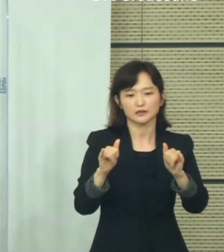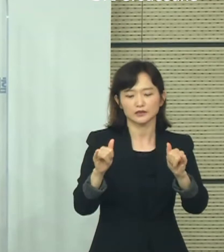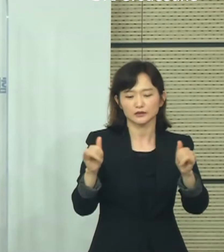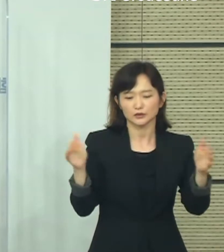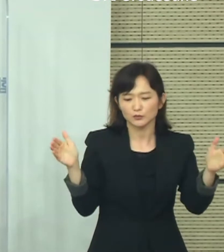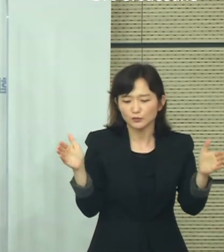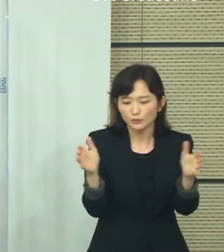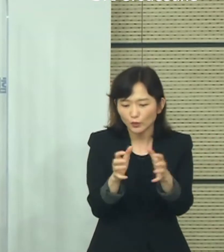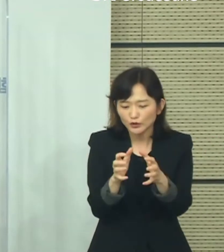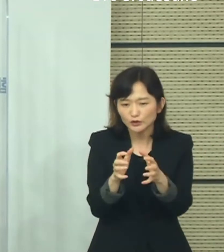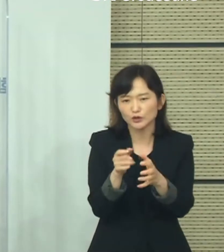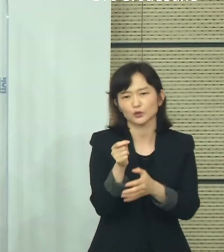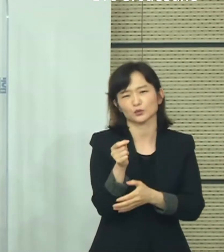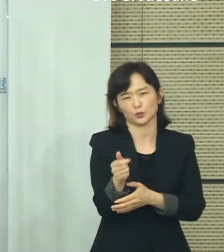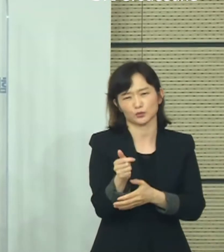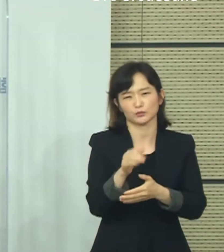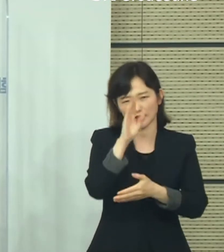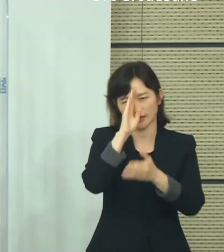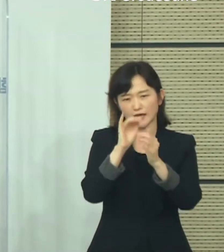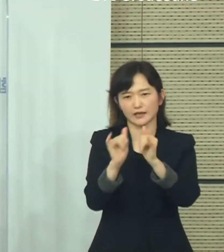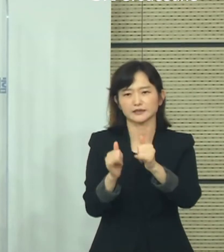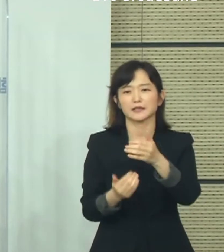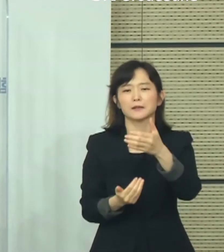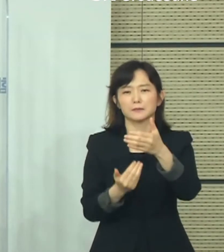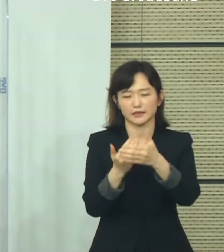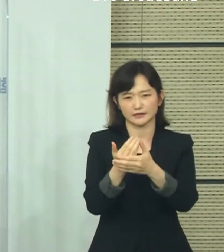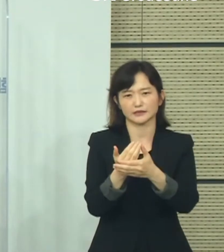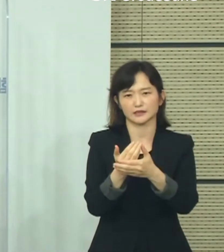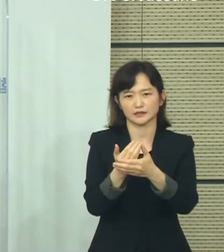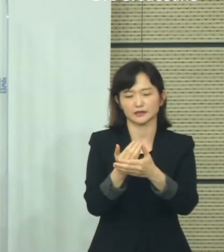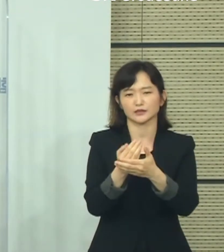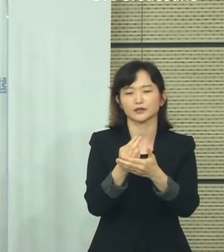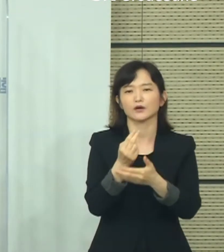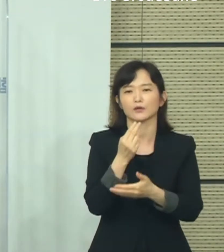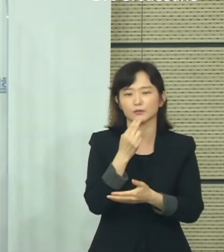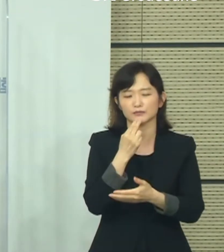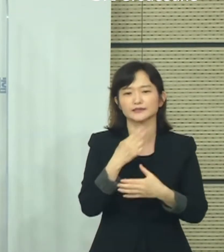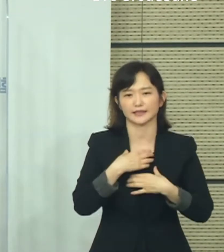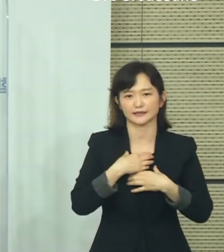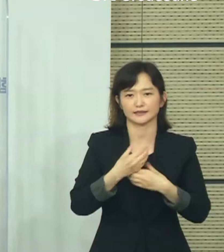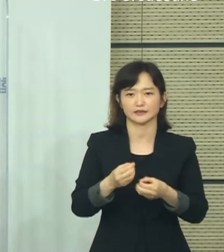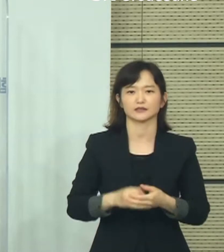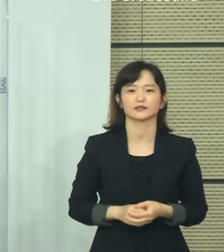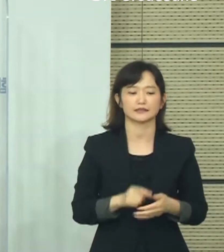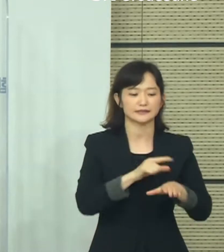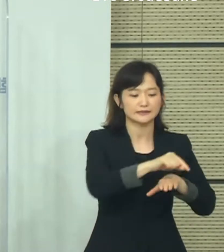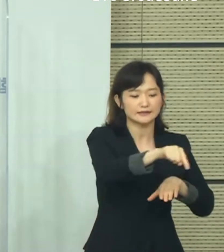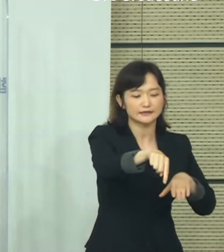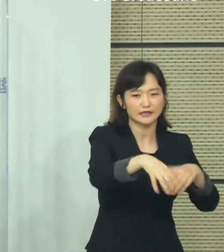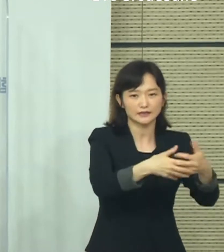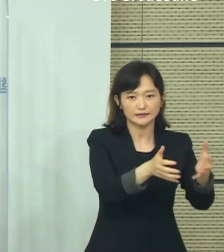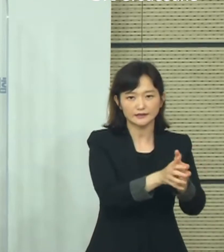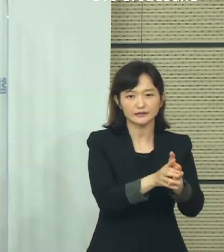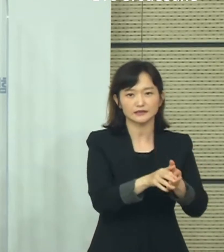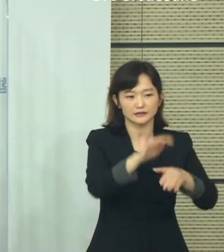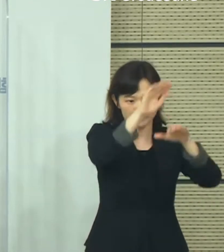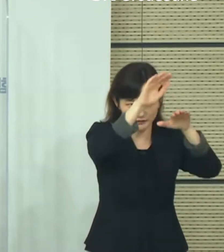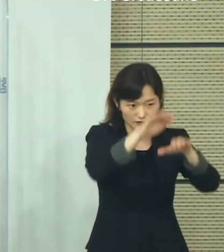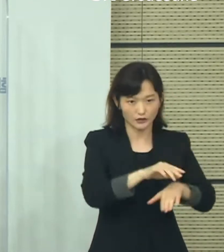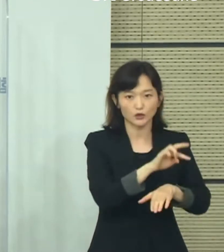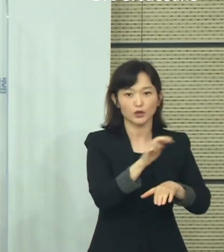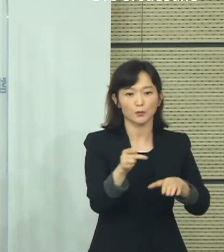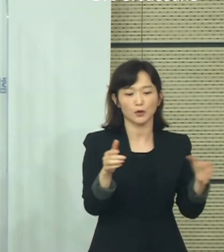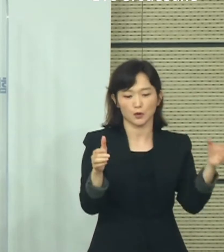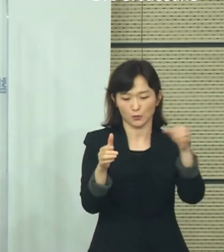낮고 환자 발생이 안정적이었던 지역입니다. 해당 지자체들은 개편안을 시범적으로